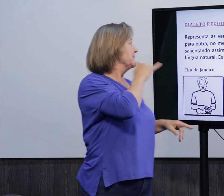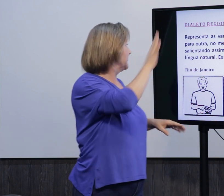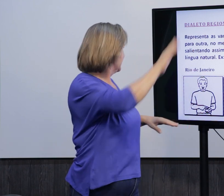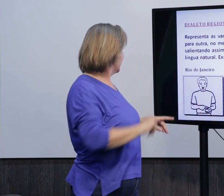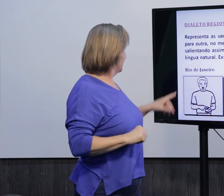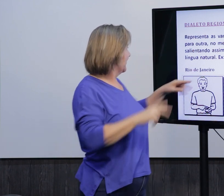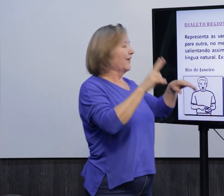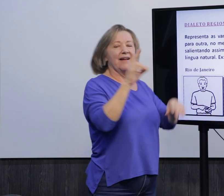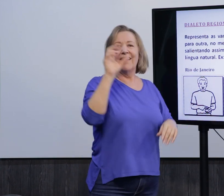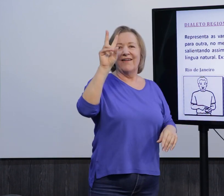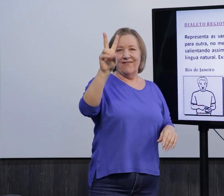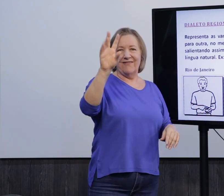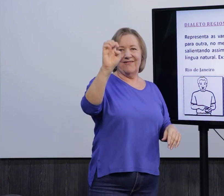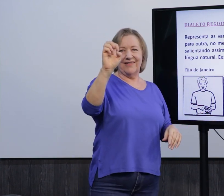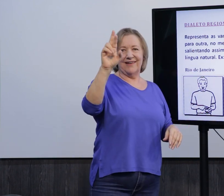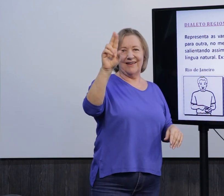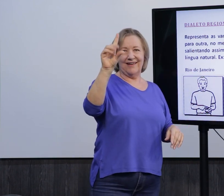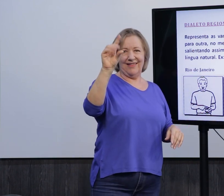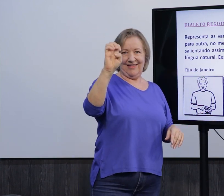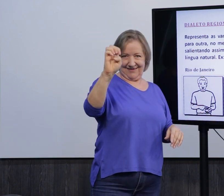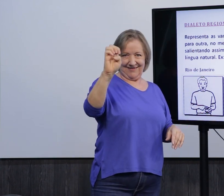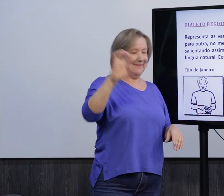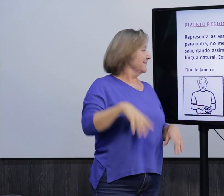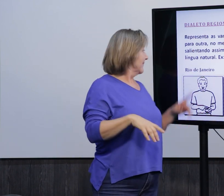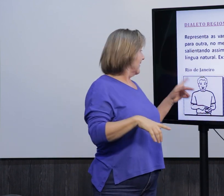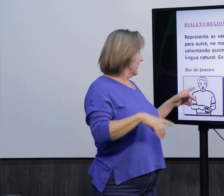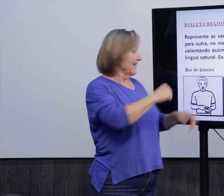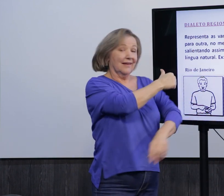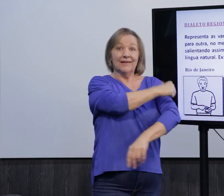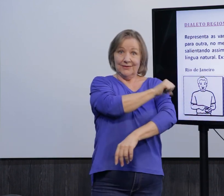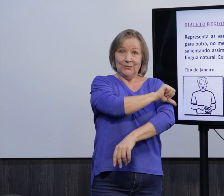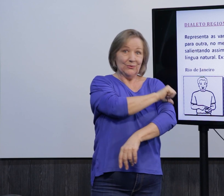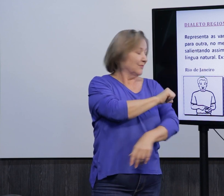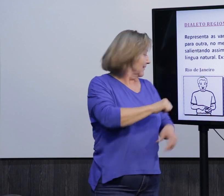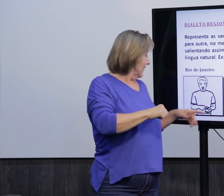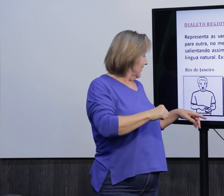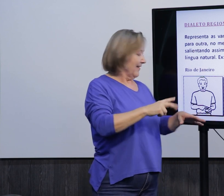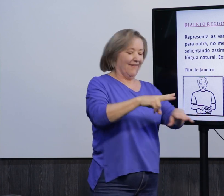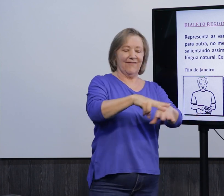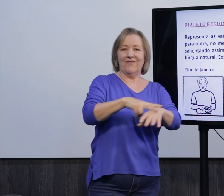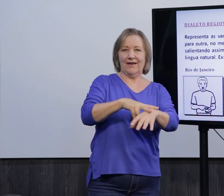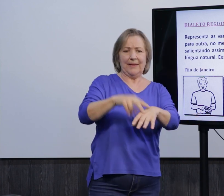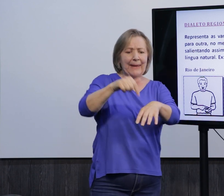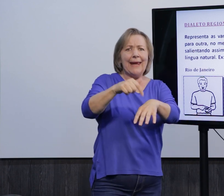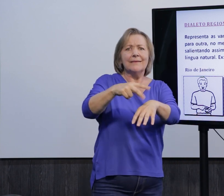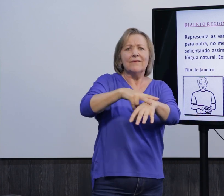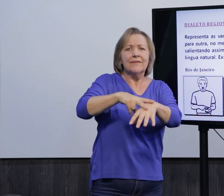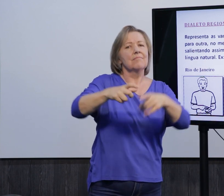na língua de sinais também, por exemplo, né, o sinal de verde. No Rio de Janeiro, né, se usa mais esse